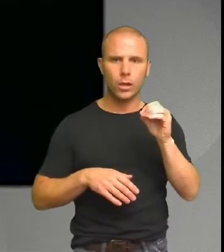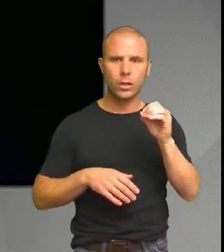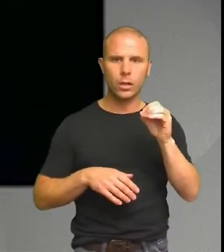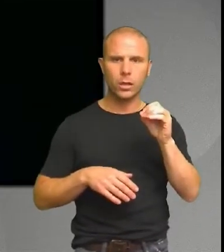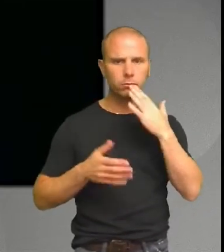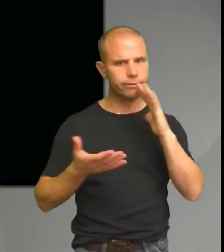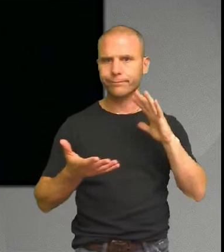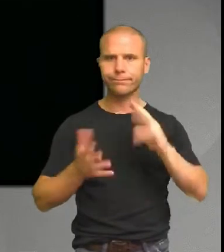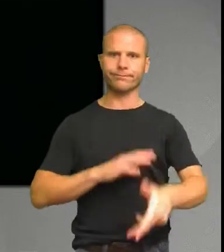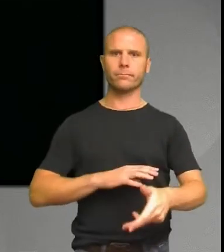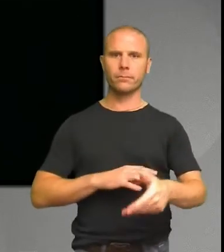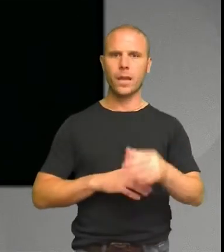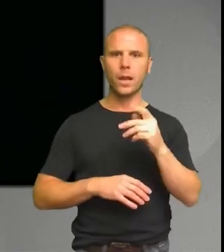Och vi kan alltså inte konsumera mera.